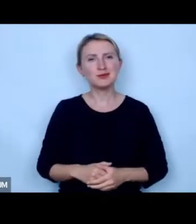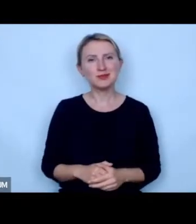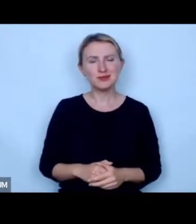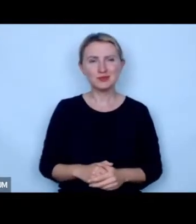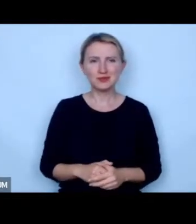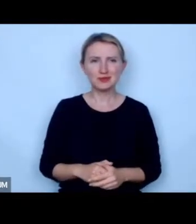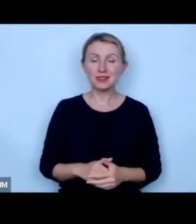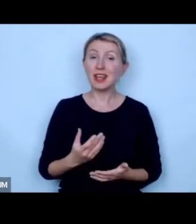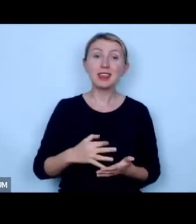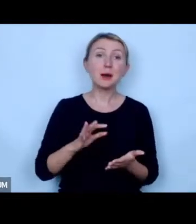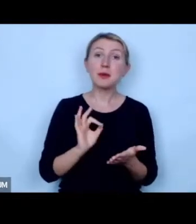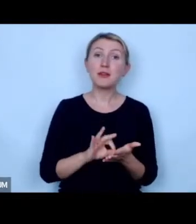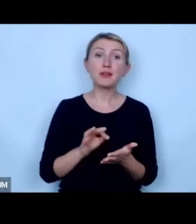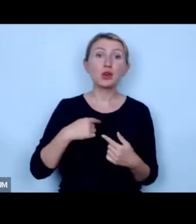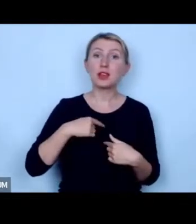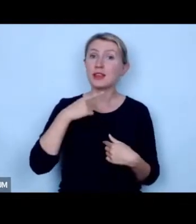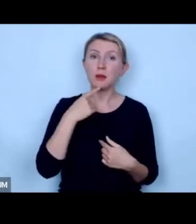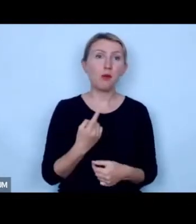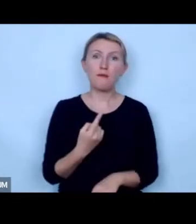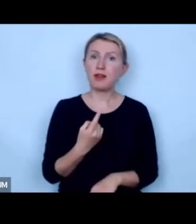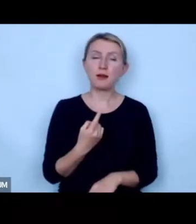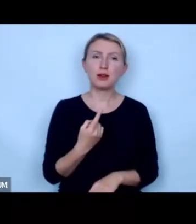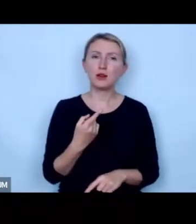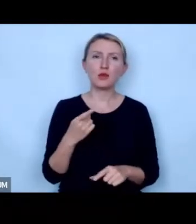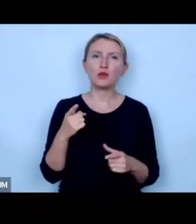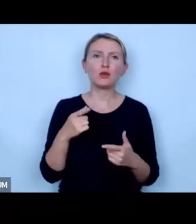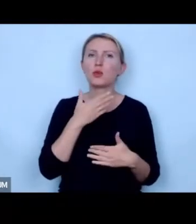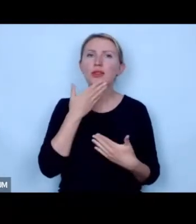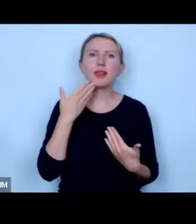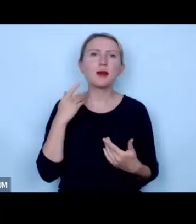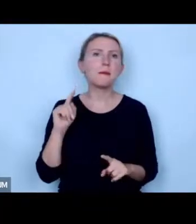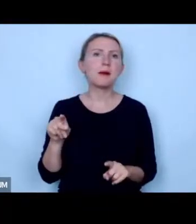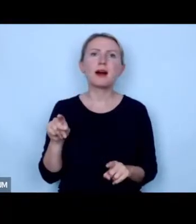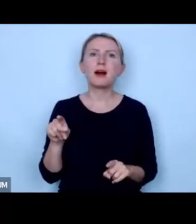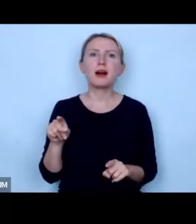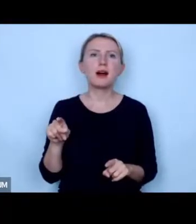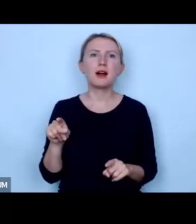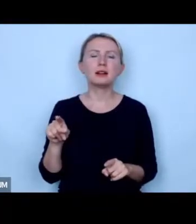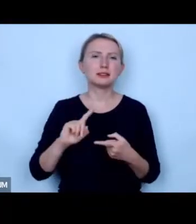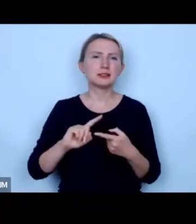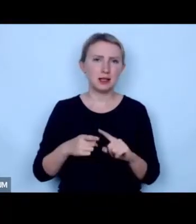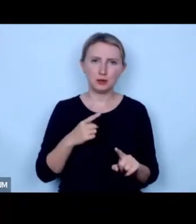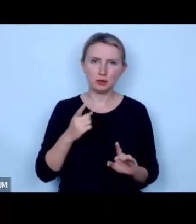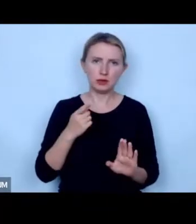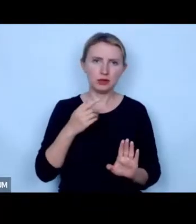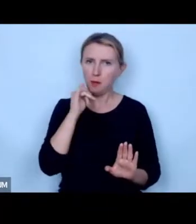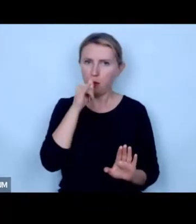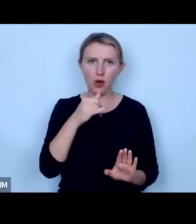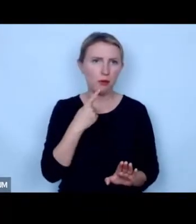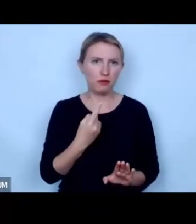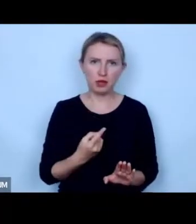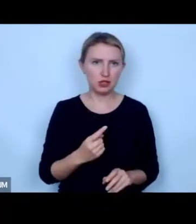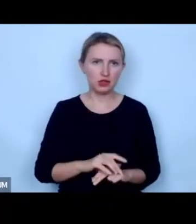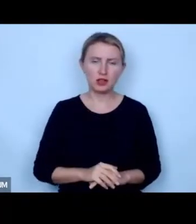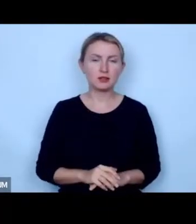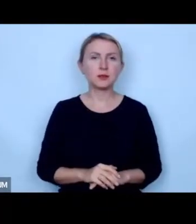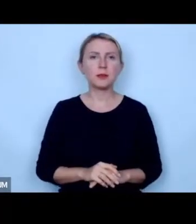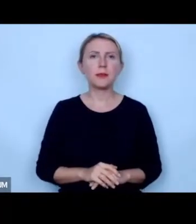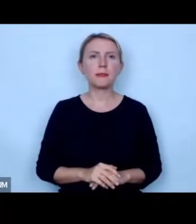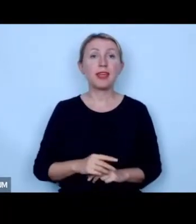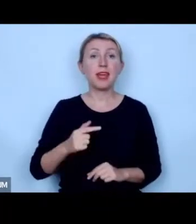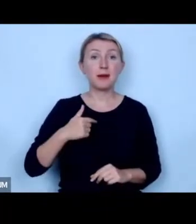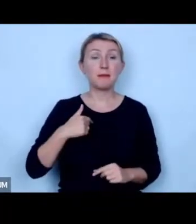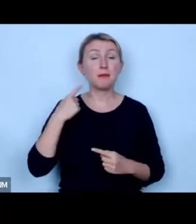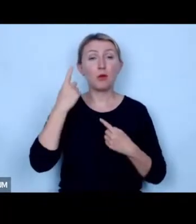żadnym wypadku nie powiedziałbym że jest to pozbawione sensu mimo tego